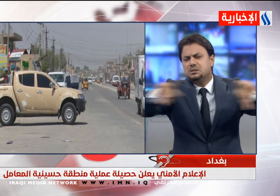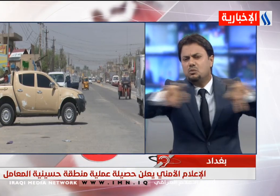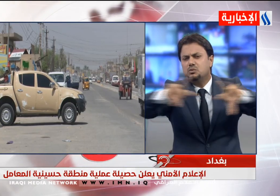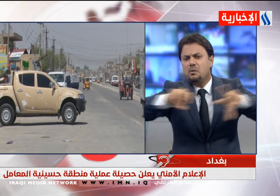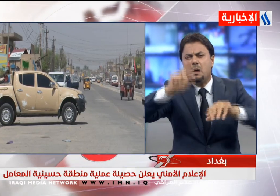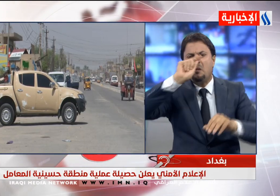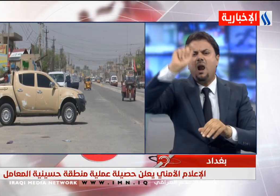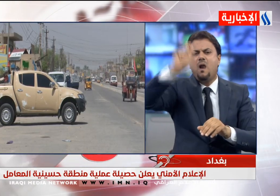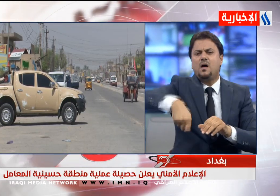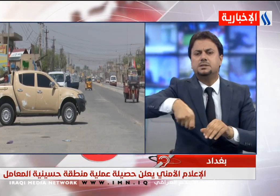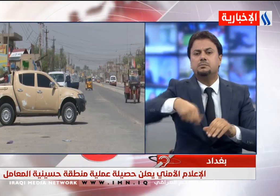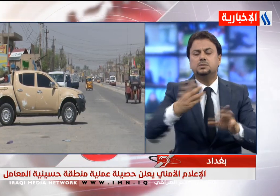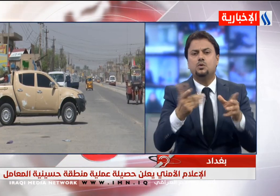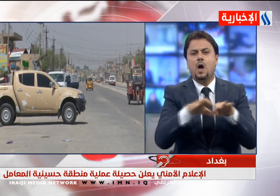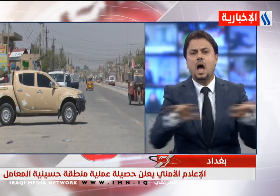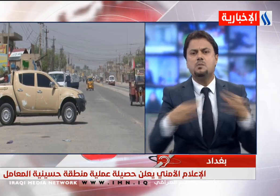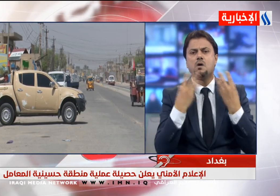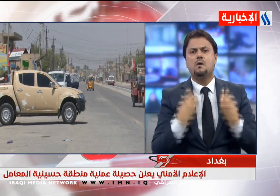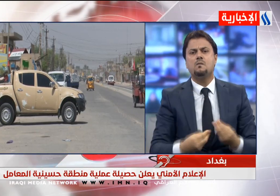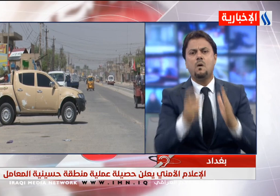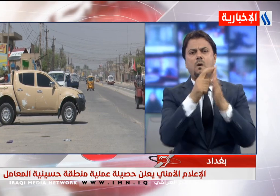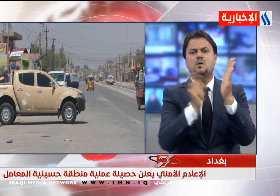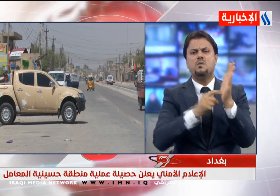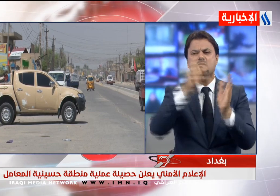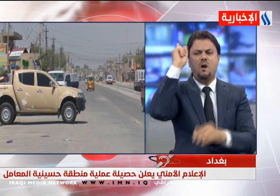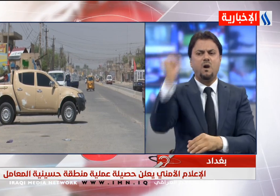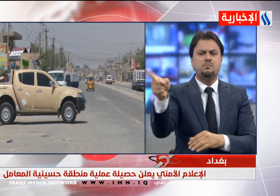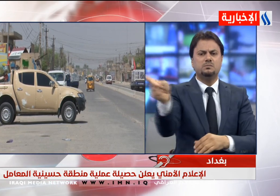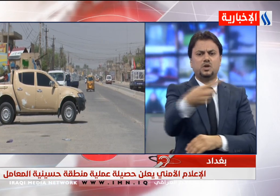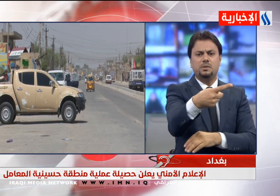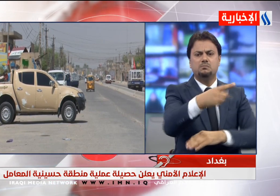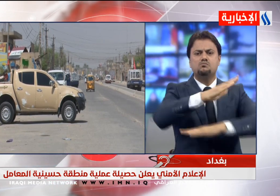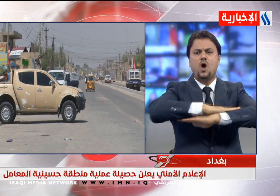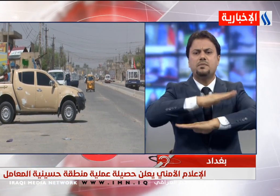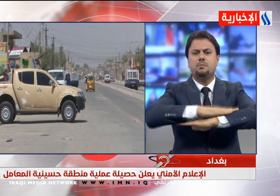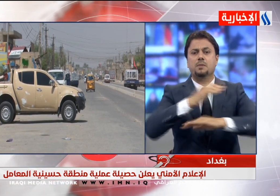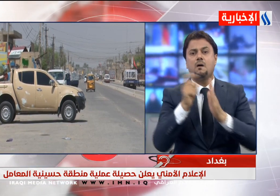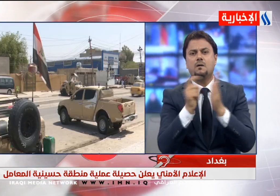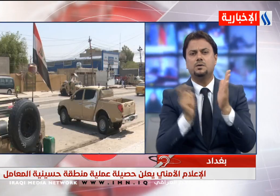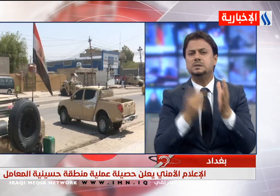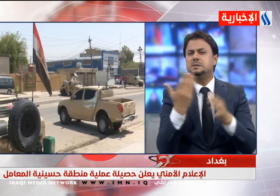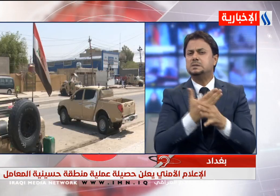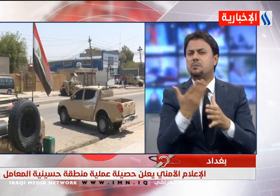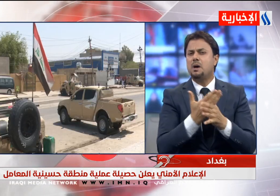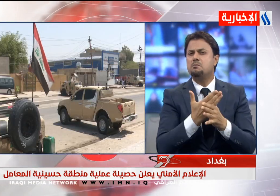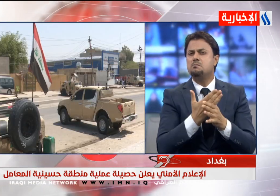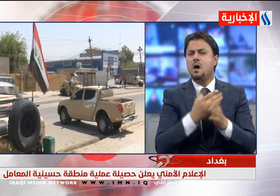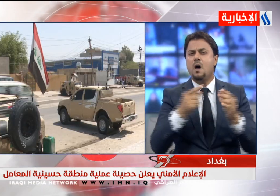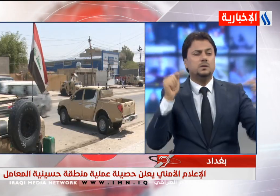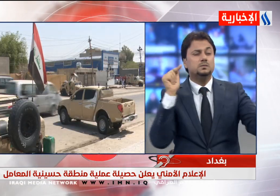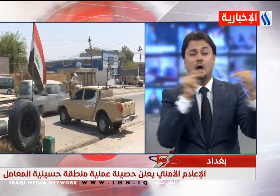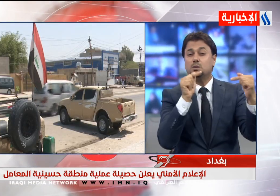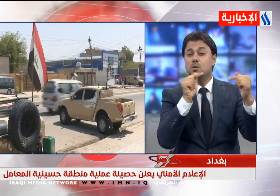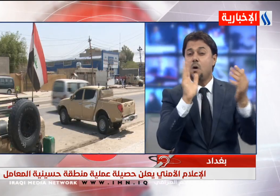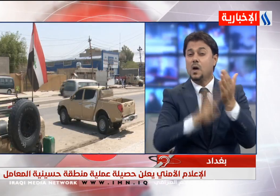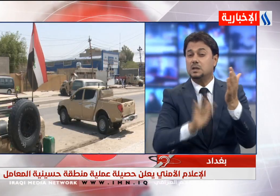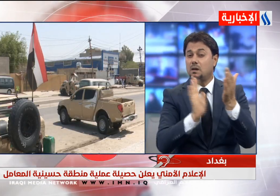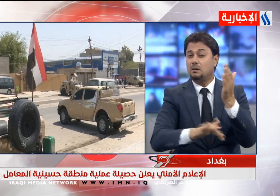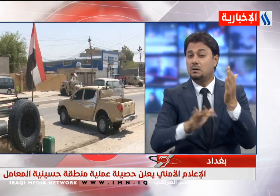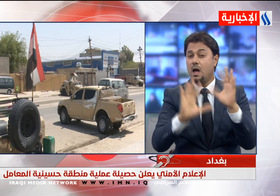الأمن وإنفاذ القانون في جميع المناطق لحماية المواطنين ومكافحة أي تحدي أو تهديد